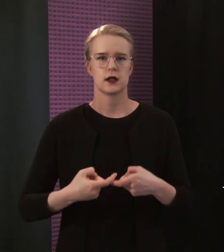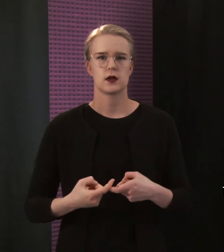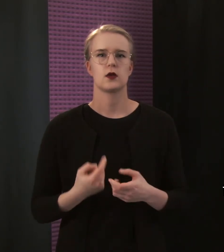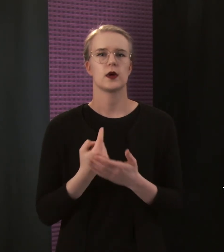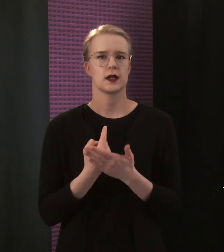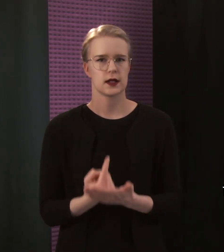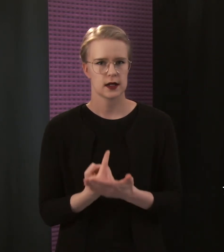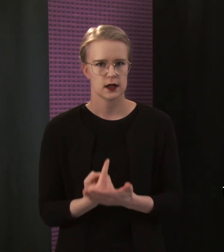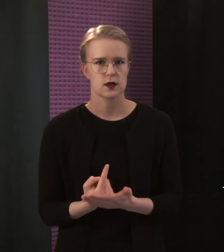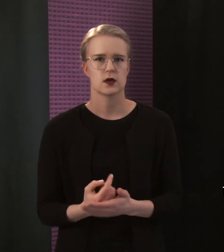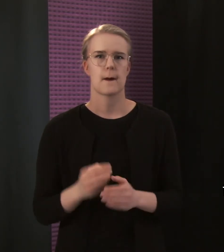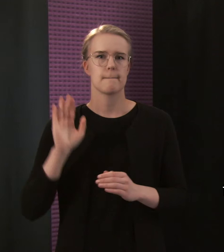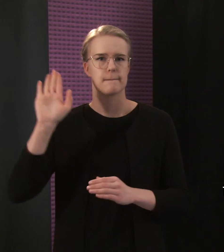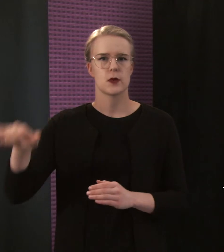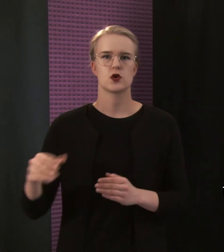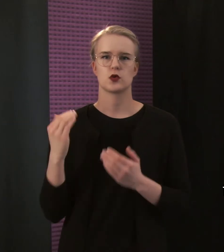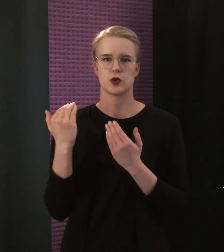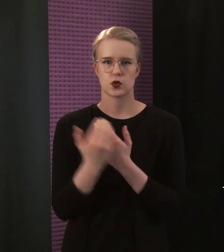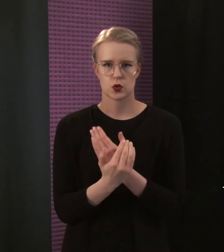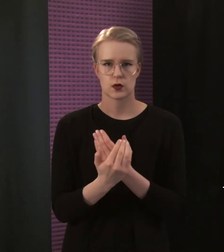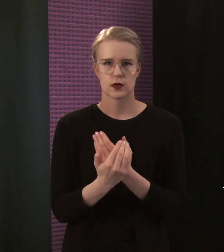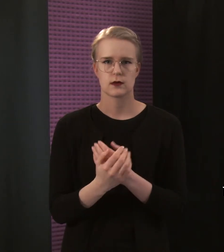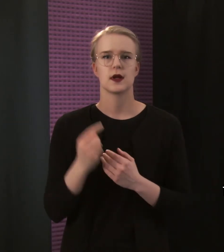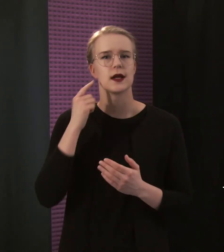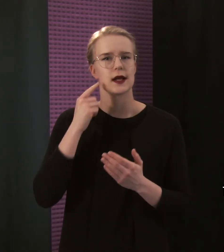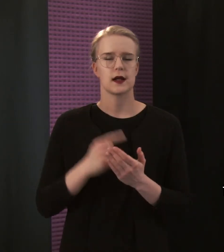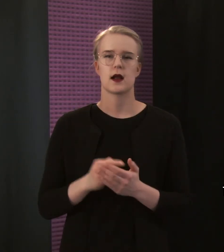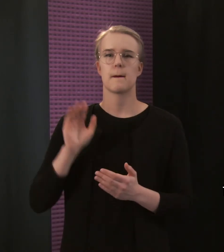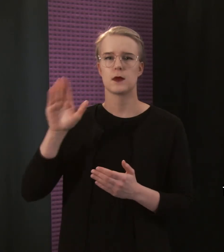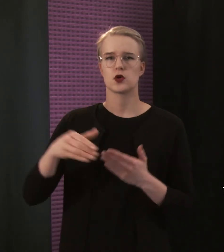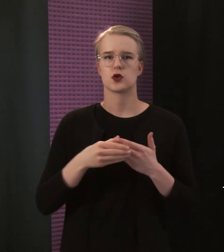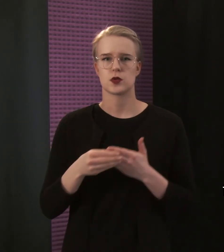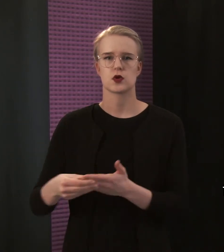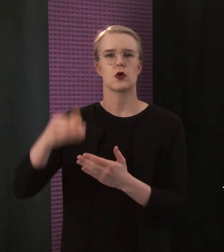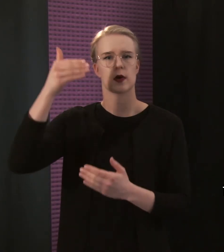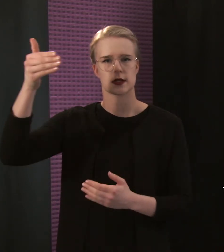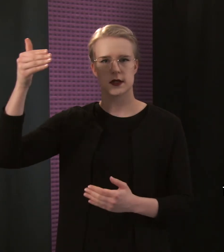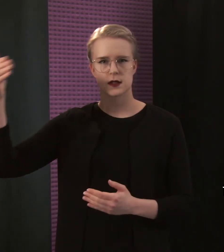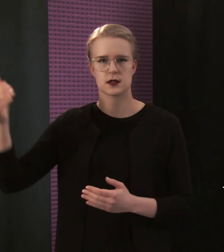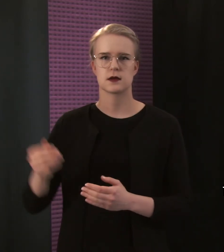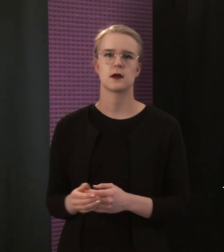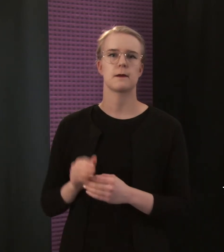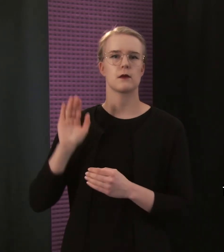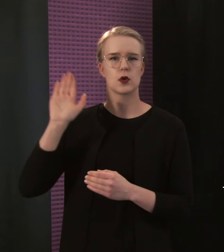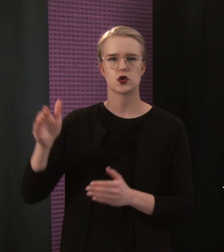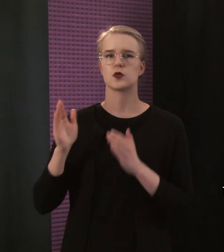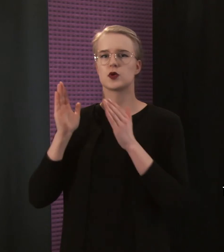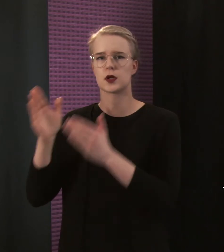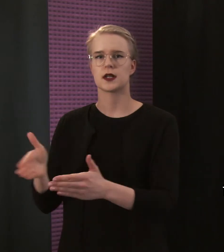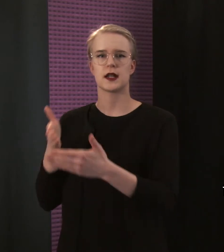poistumisturvallisuuteen, eli poistumisopasteisiin sekä poistumisreittien esteettömyyteen.